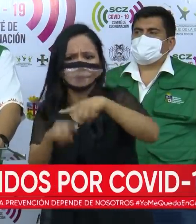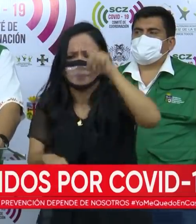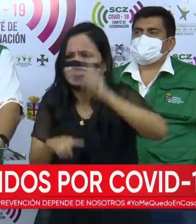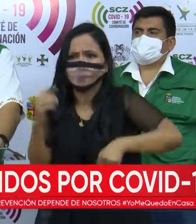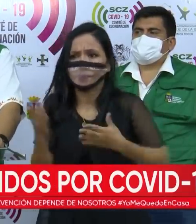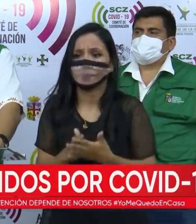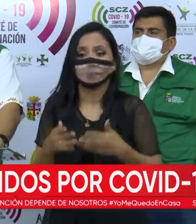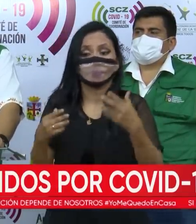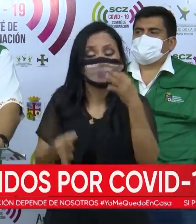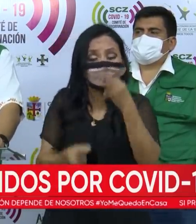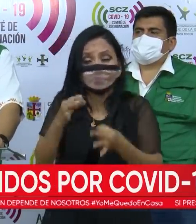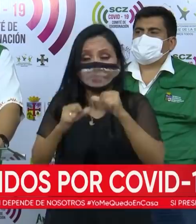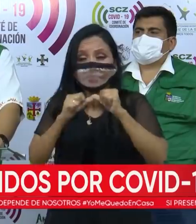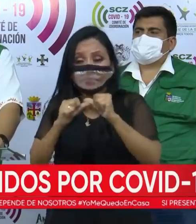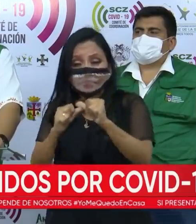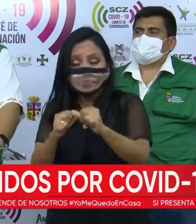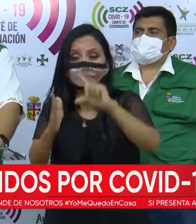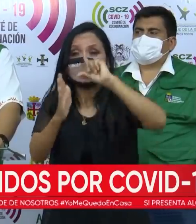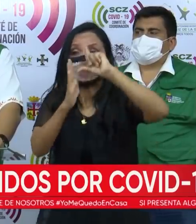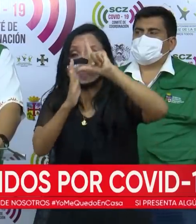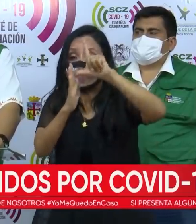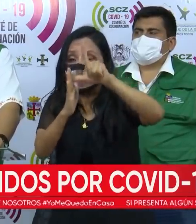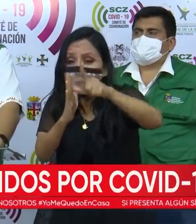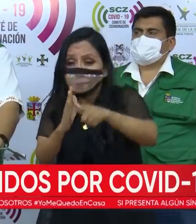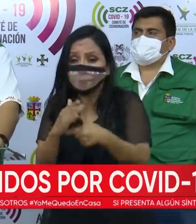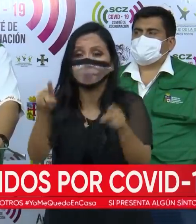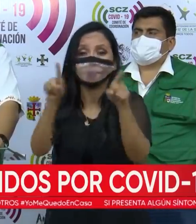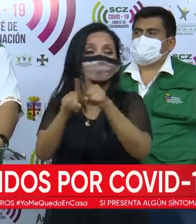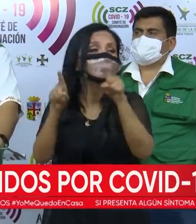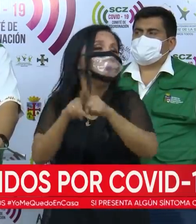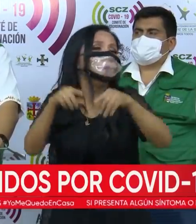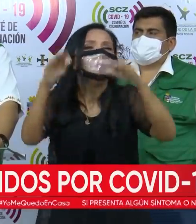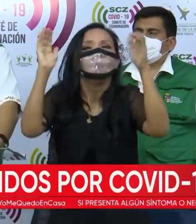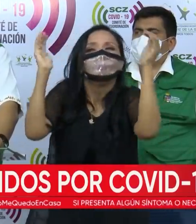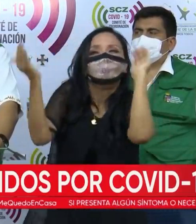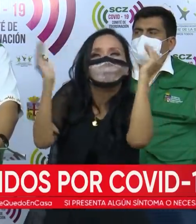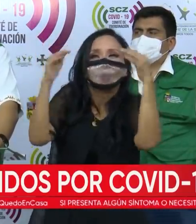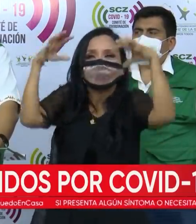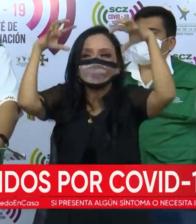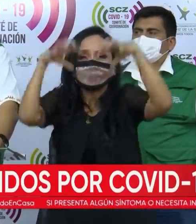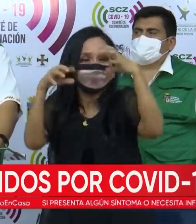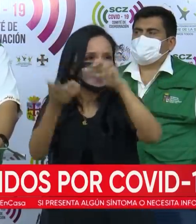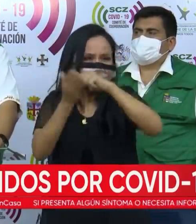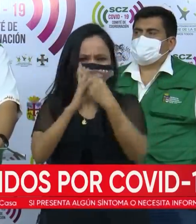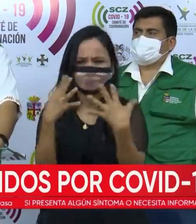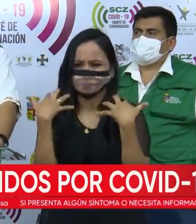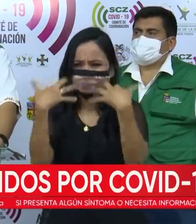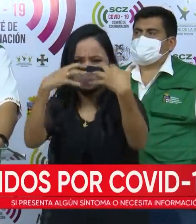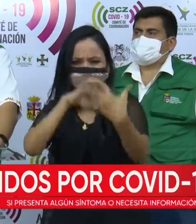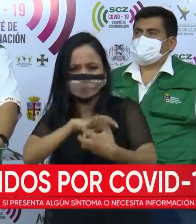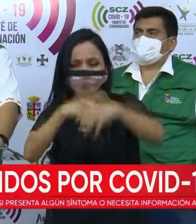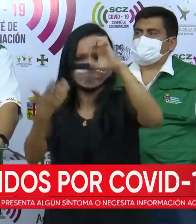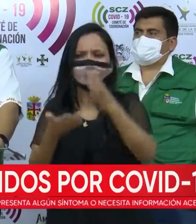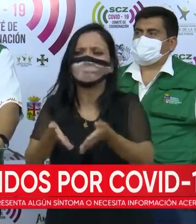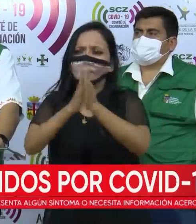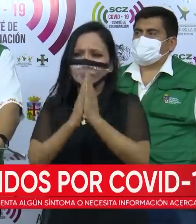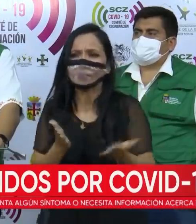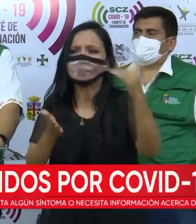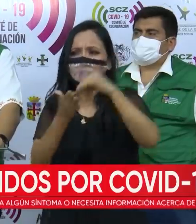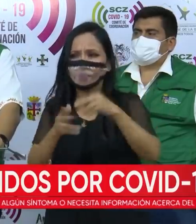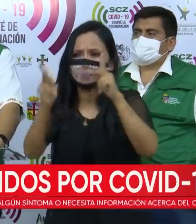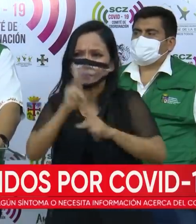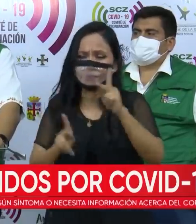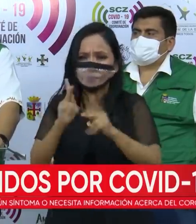indicado, nos vamos a encontrar en medio de la tormenta epidemiológica, si seguimos en este afán, pedirles nuevamente a la